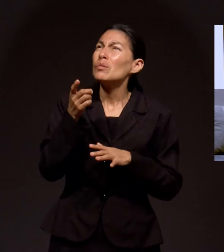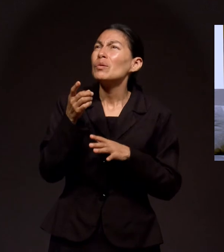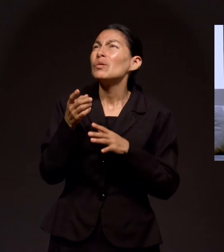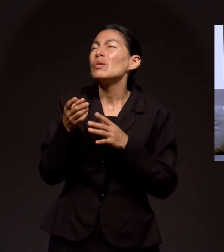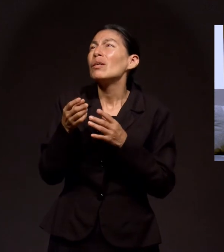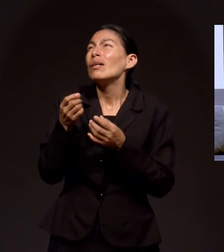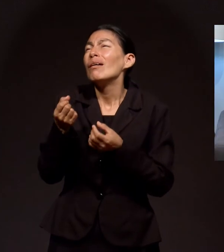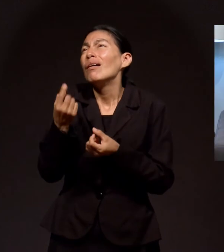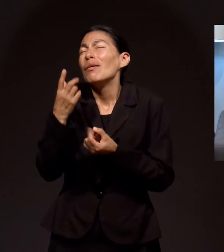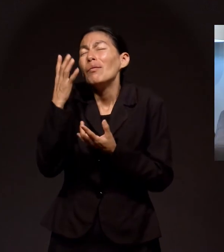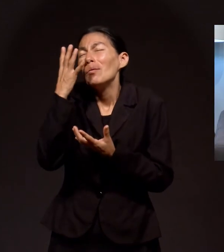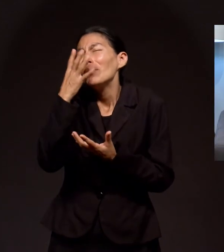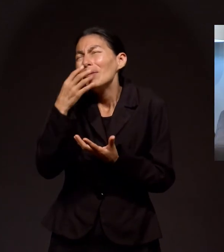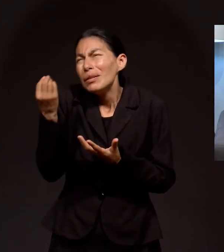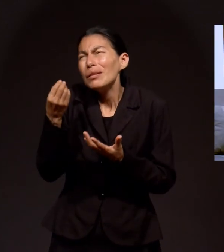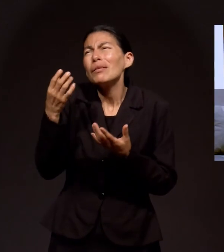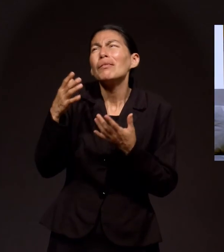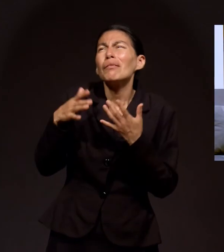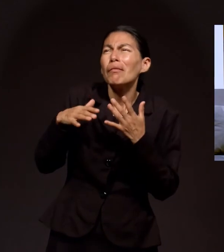por costumbre.